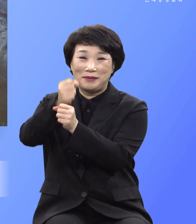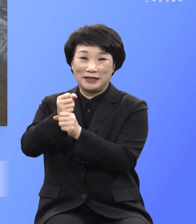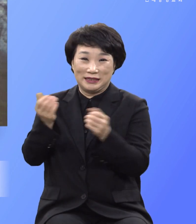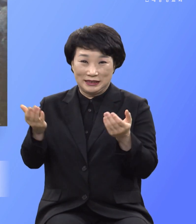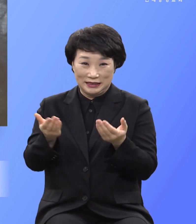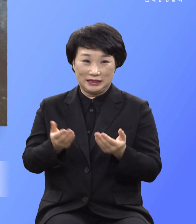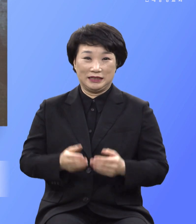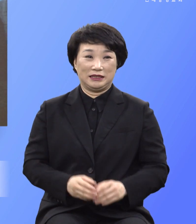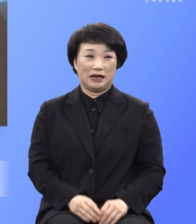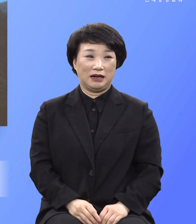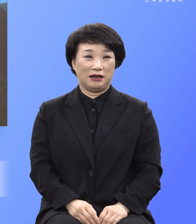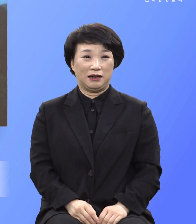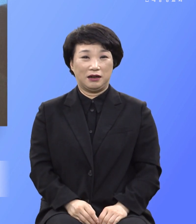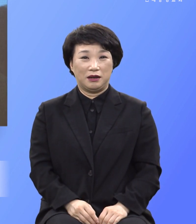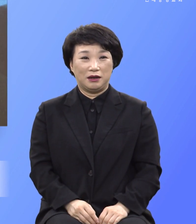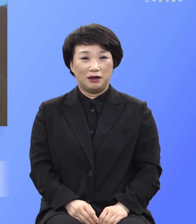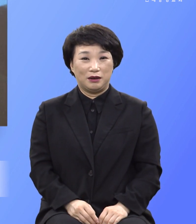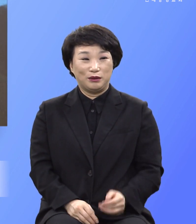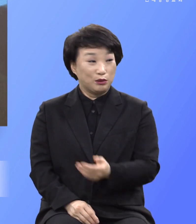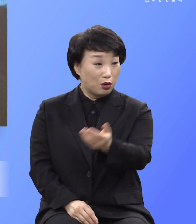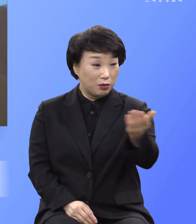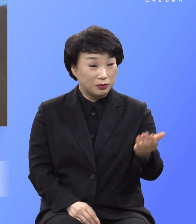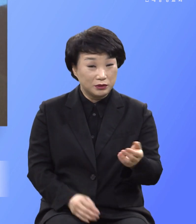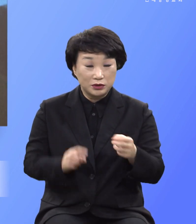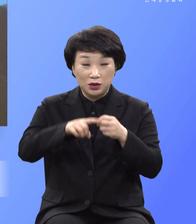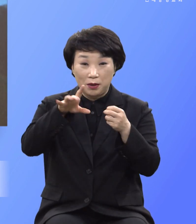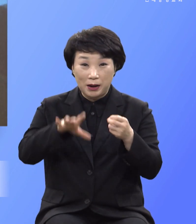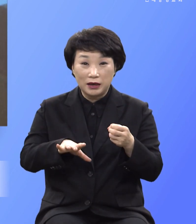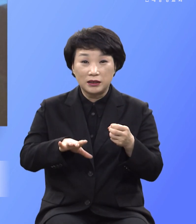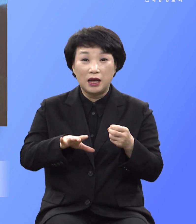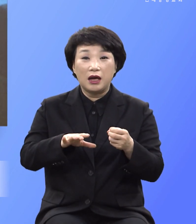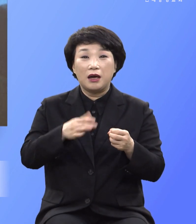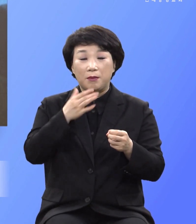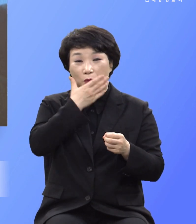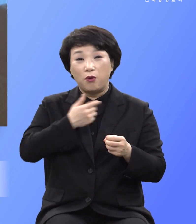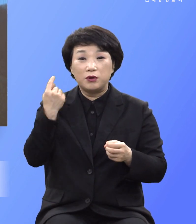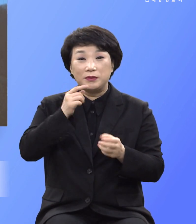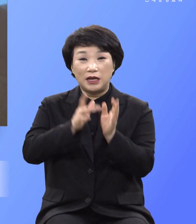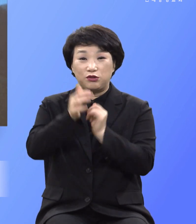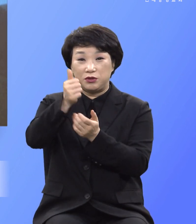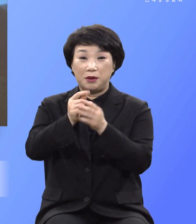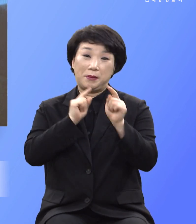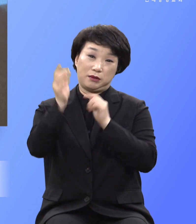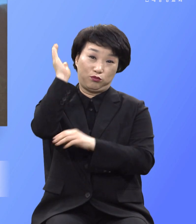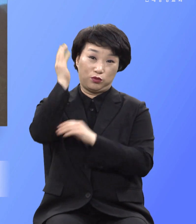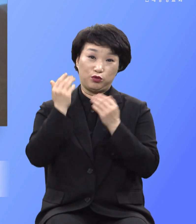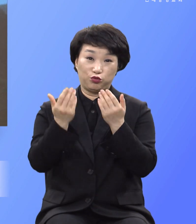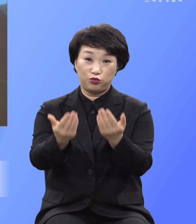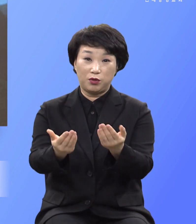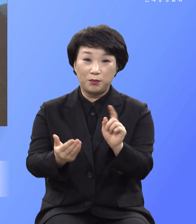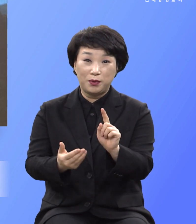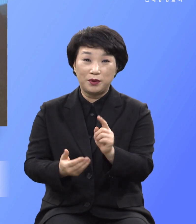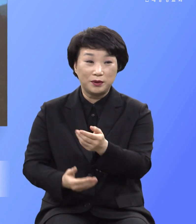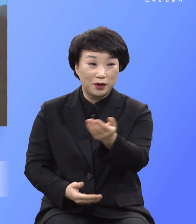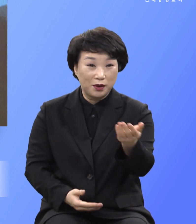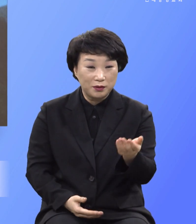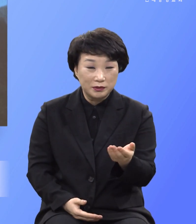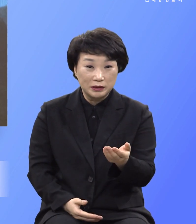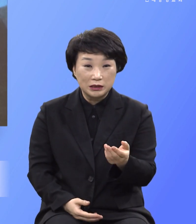만드는 것이니 여러분 마태복의 예수님께서 말씀하셨잖아요 예 흉지를